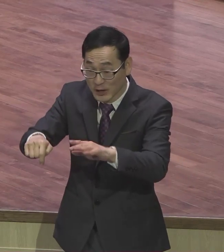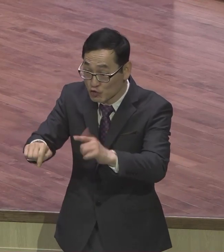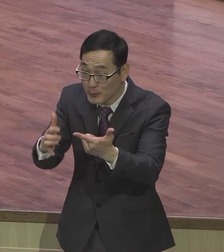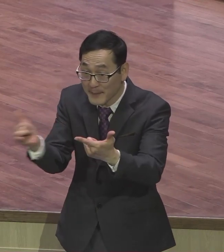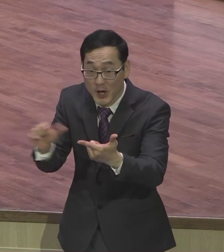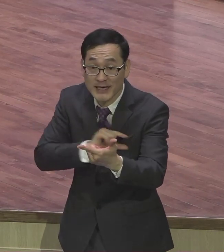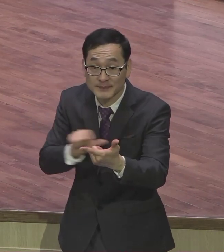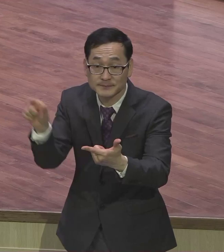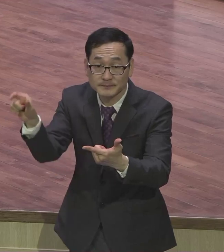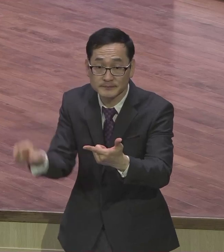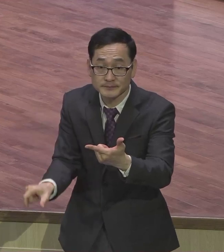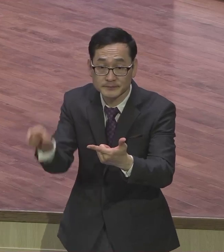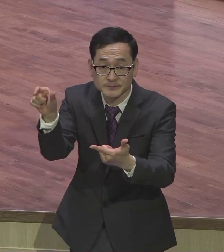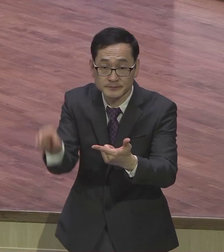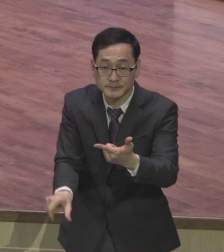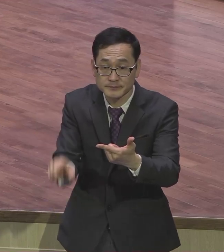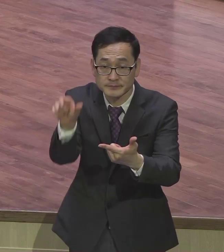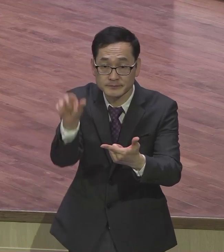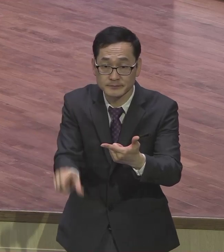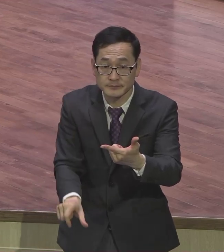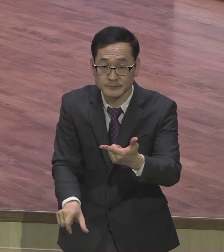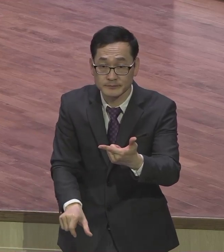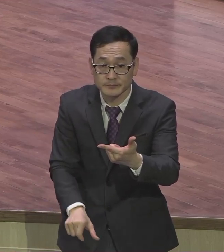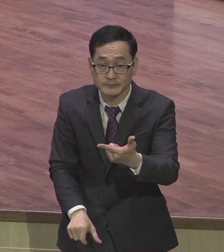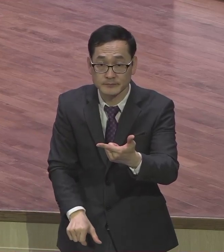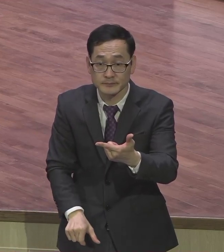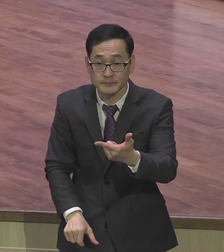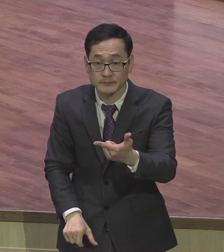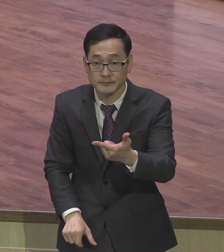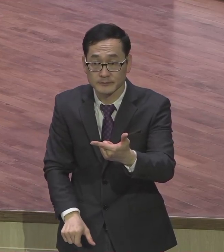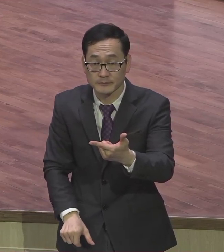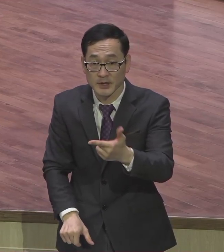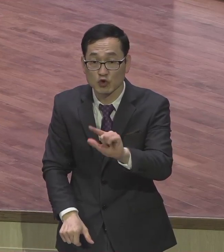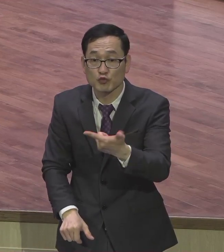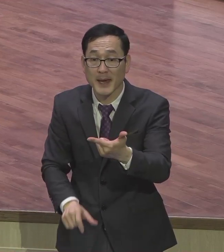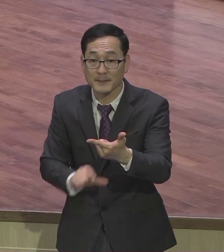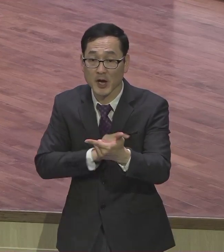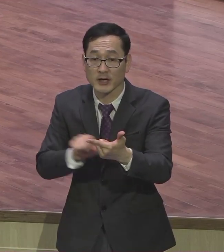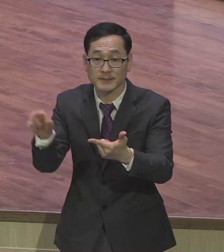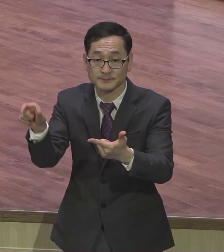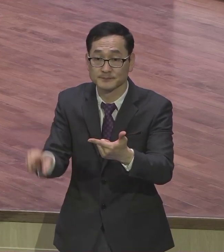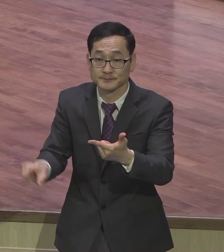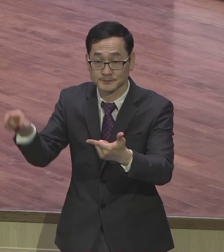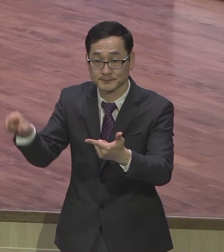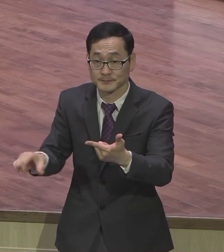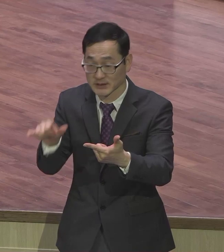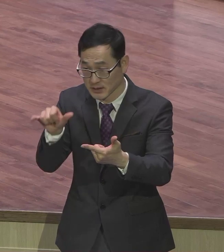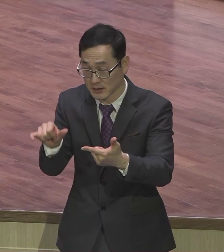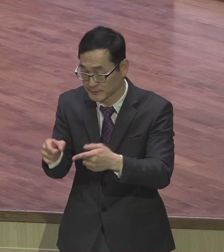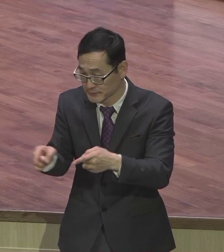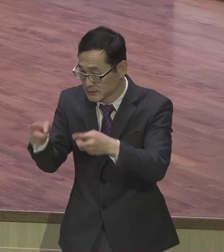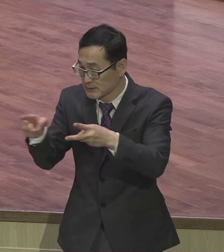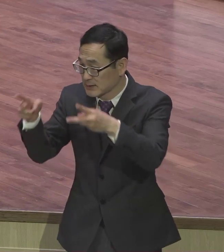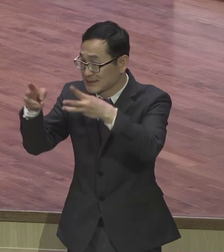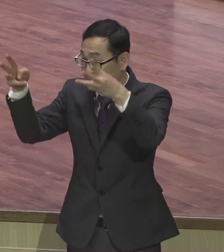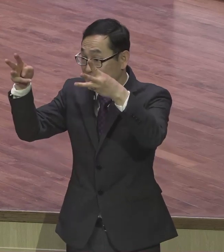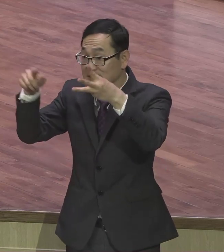기념관에 헌증이 되어 있습니다 이 기념관 3층에 가면 한국에서 순교한 외국인